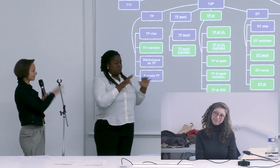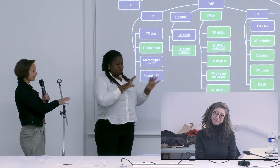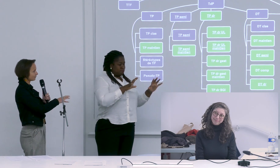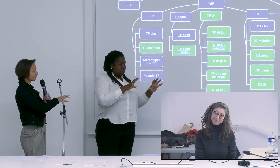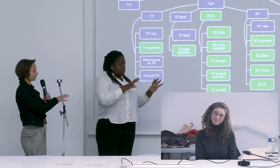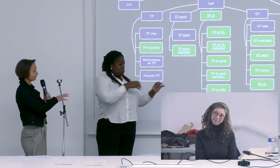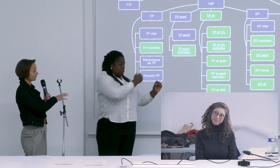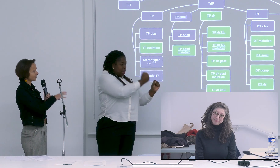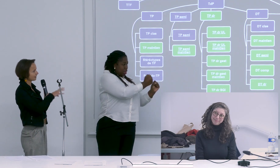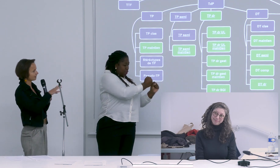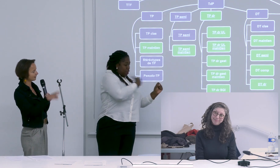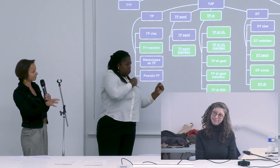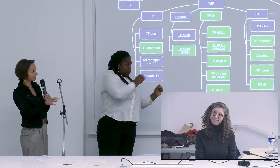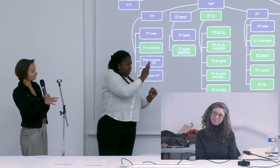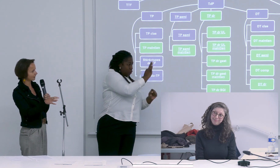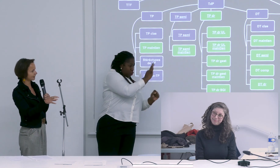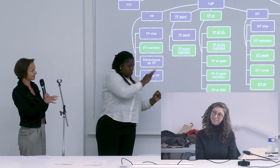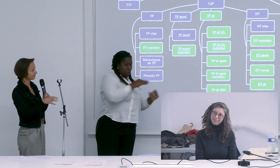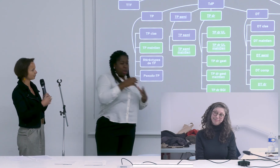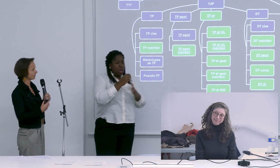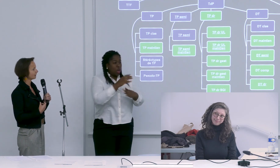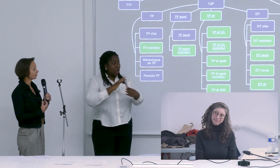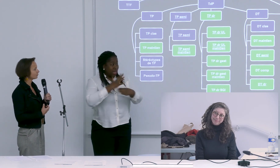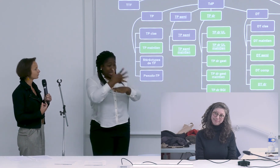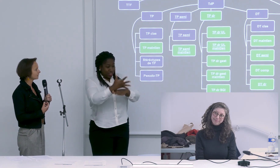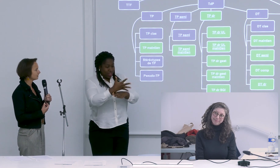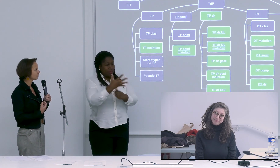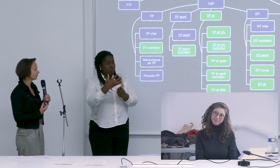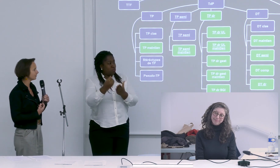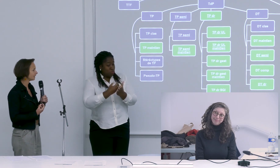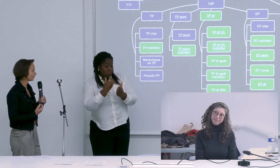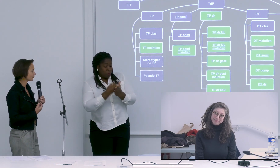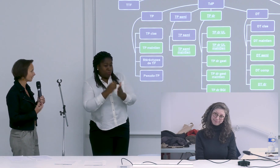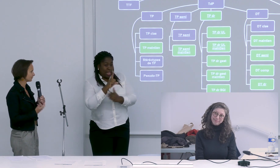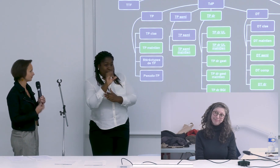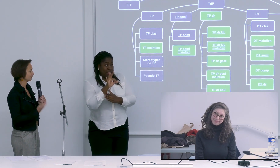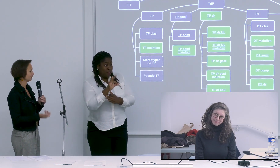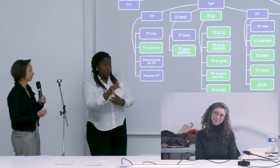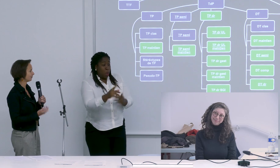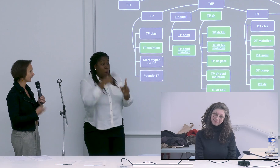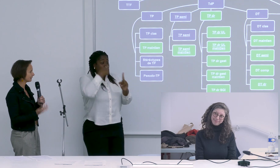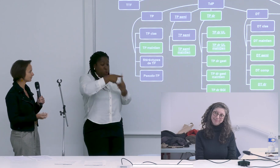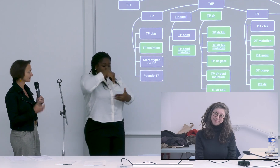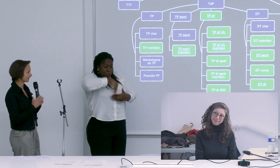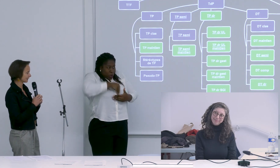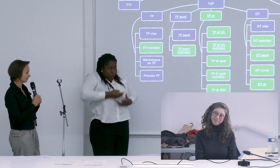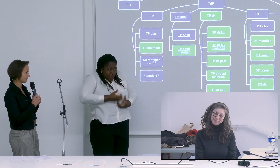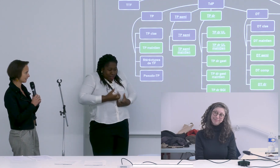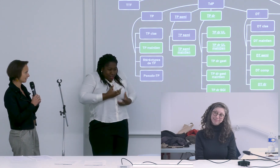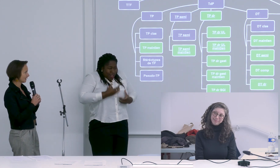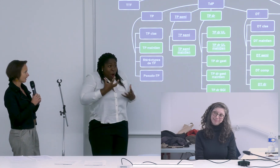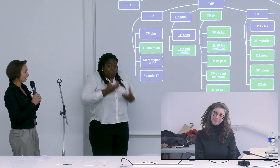ces travaux sur le français les données sur la LSF et puis tout ce qui bouillonnait en toi de parler de cette